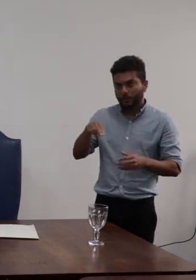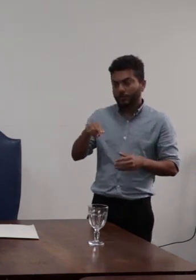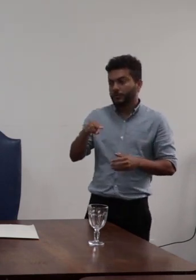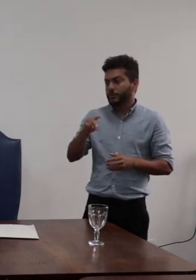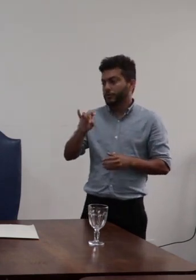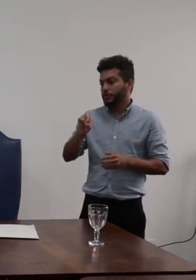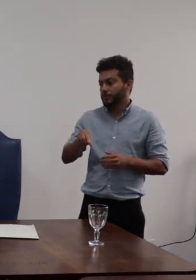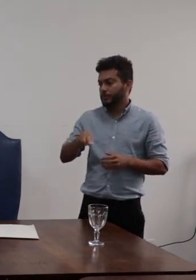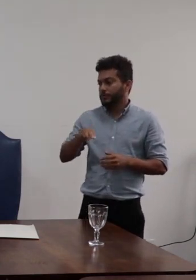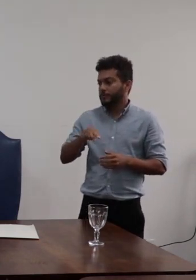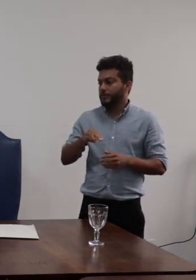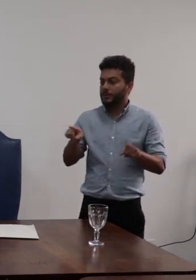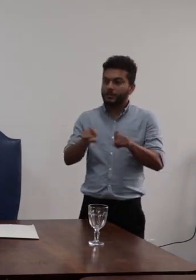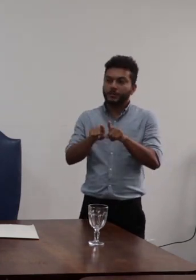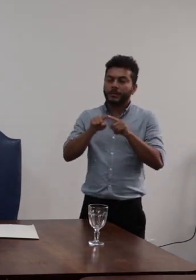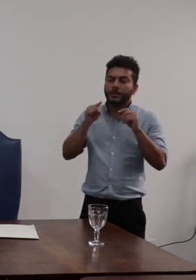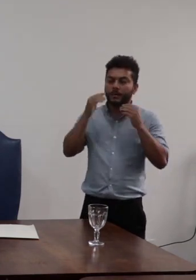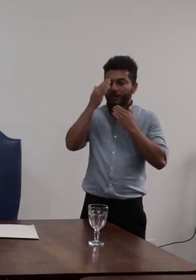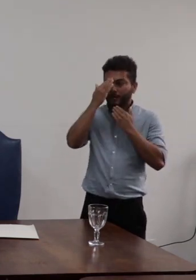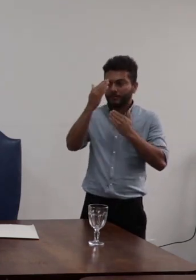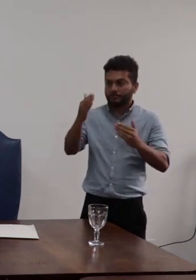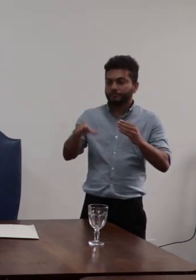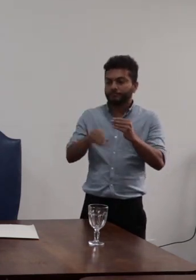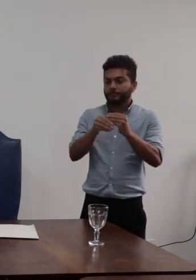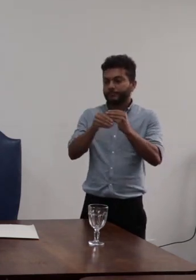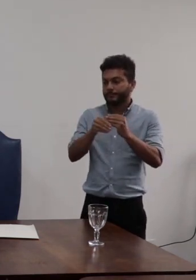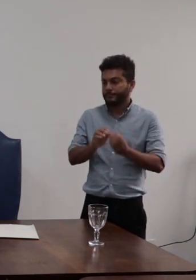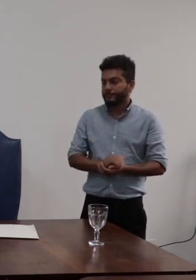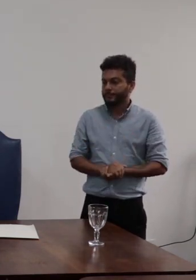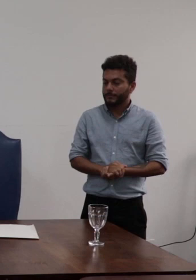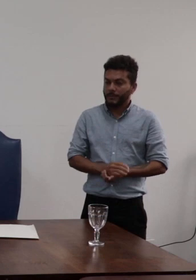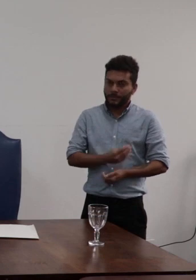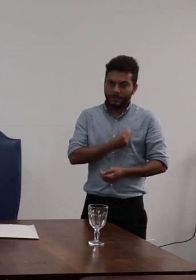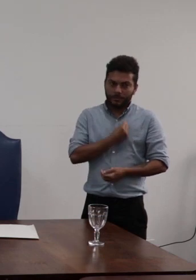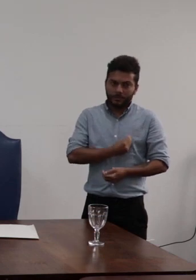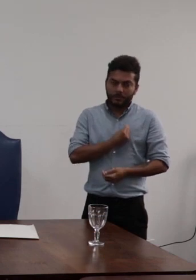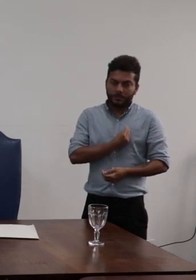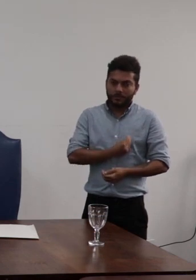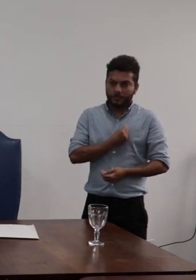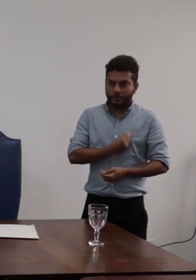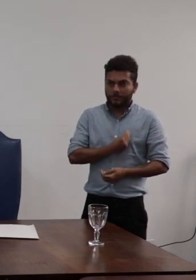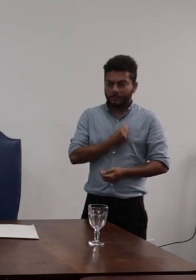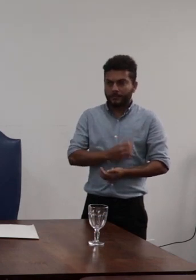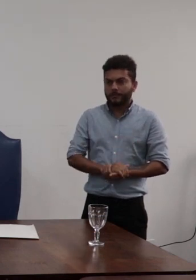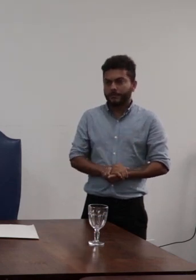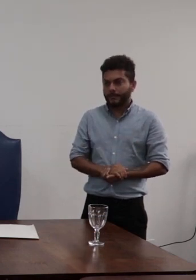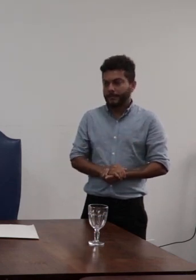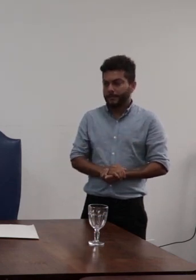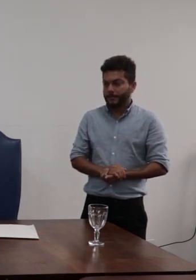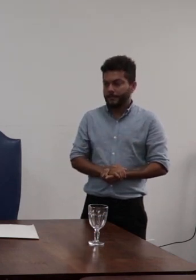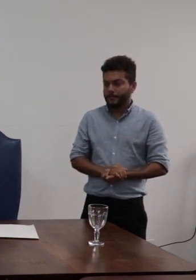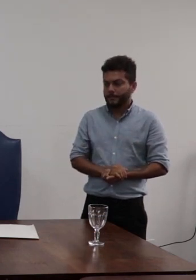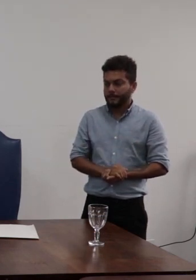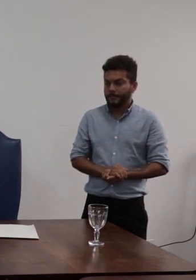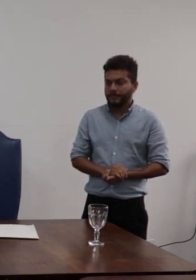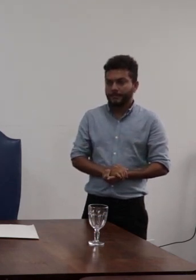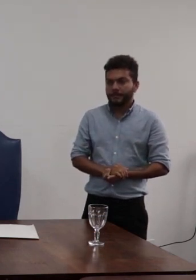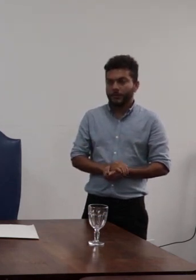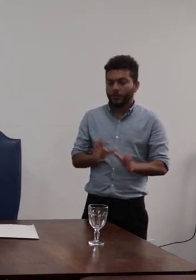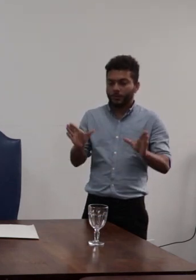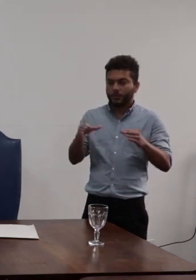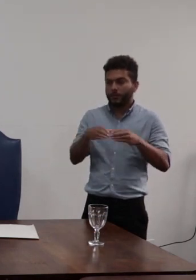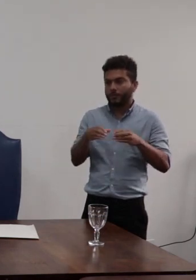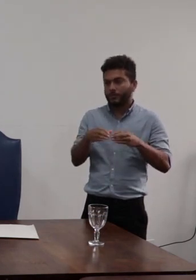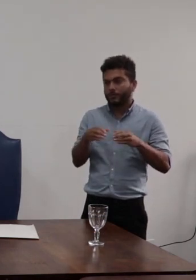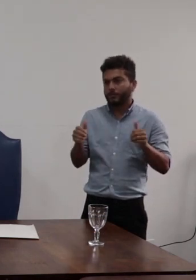e também aqui o agradecimento adicional a presença aqui além de Giovanni da Manoel Batatinha Jonaína Lopes